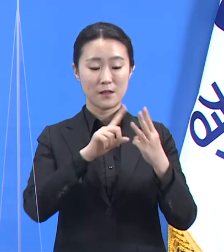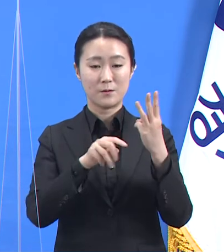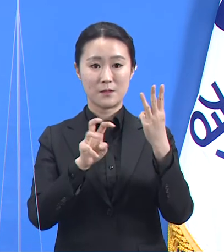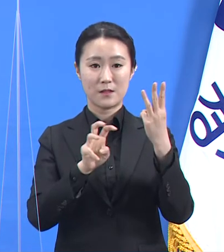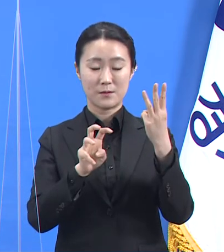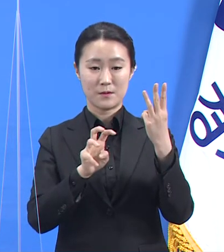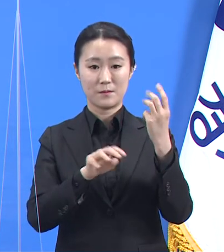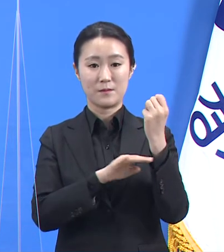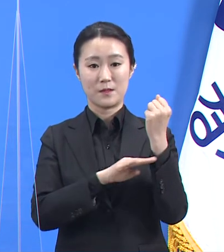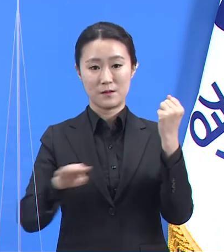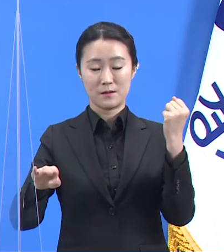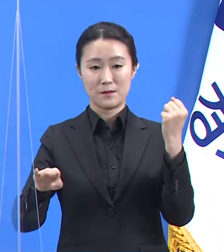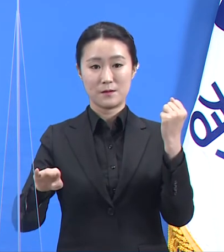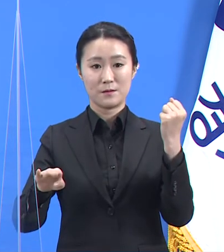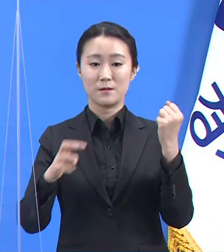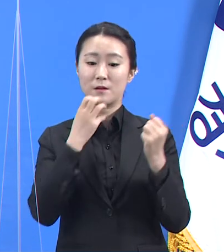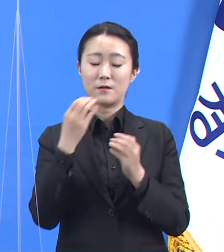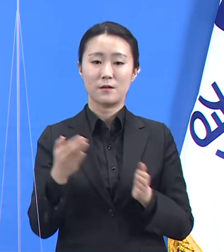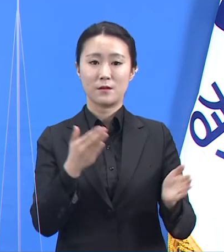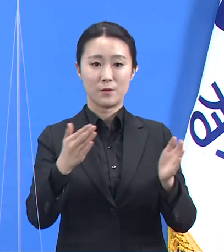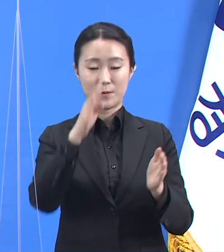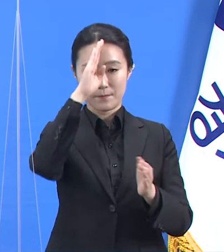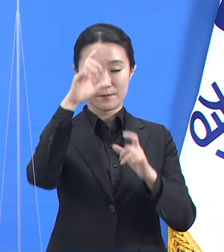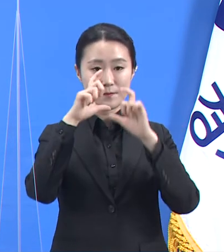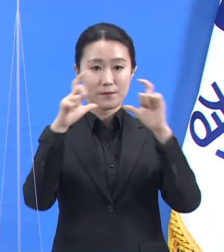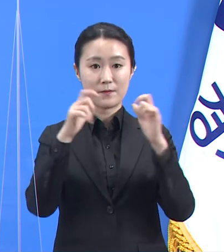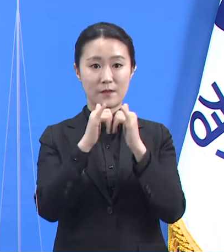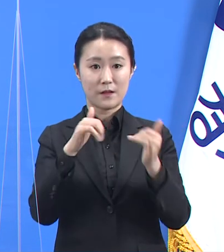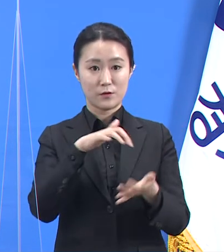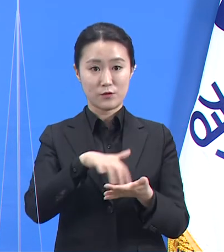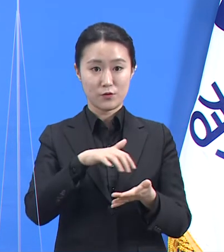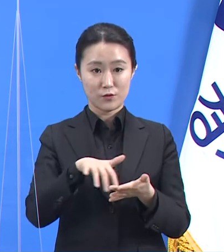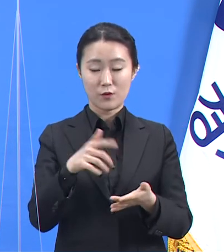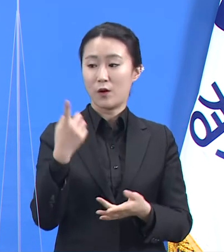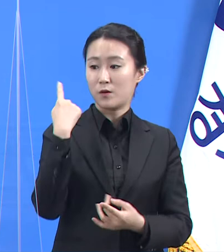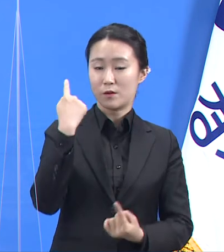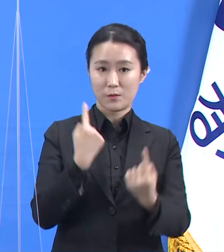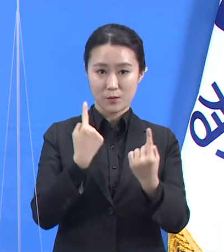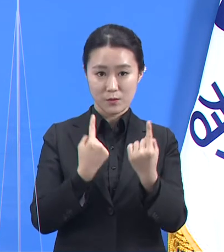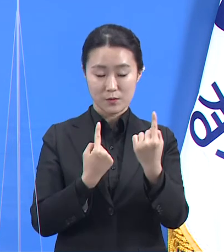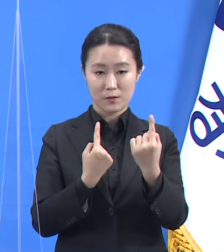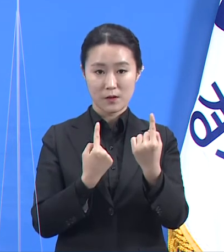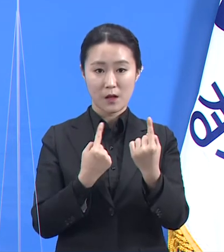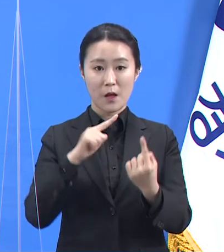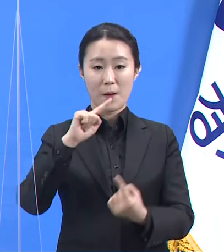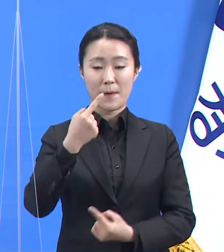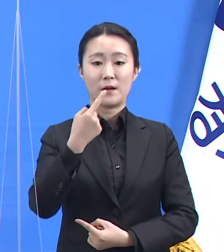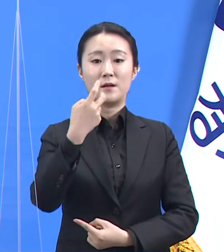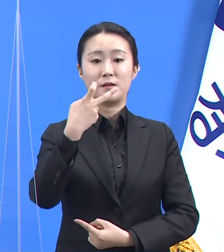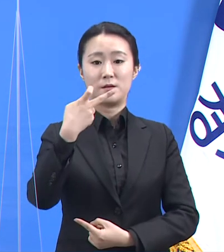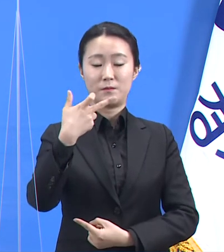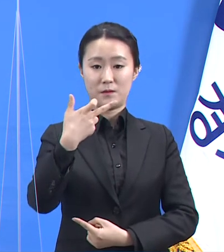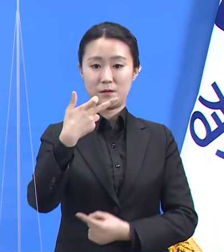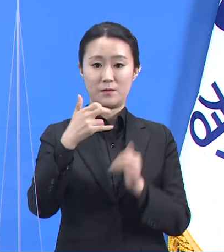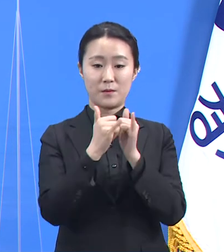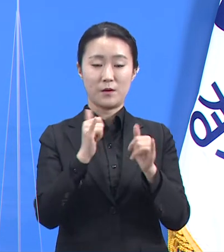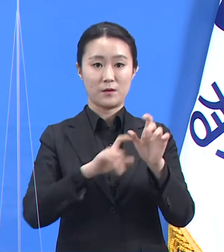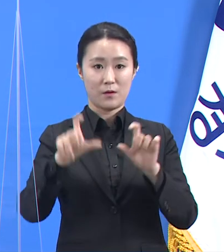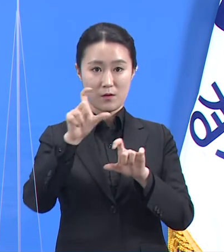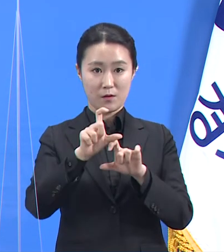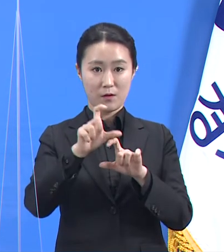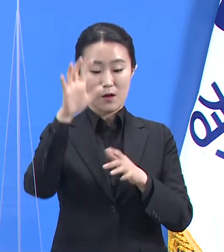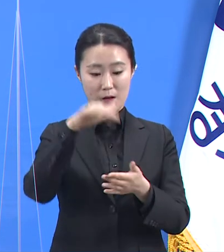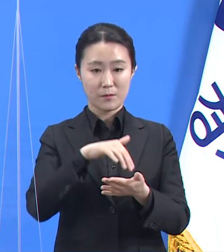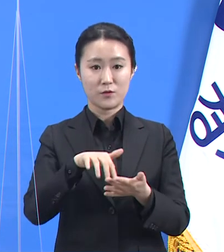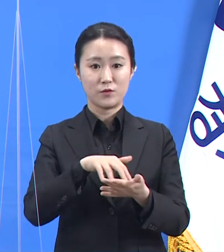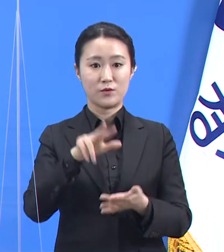0시 기준 경기도의 확진자 수는 전일 오전 0시 대비 117명이 증가한 총